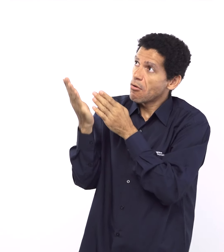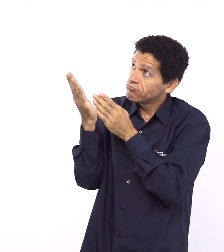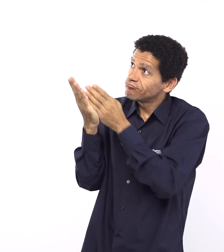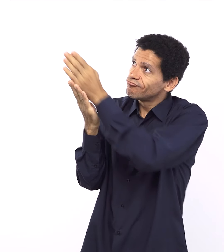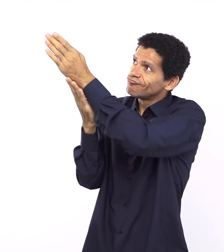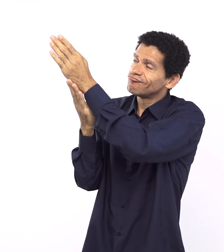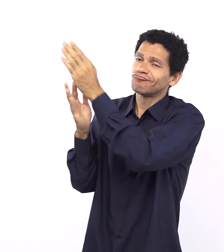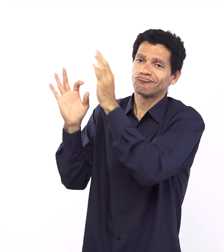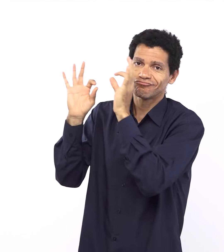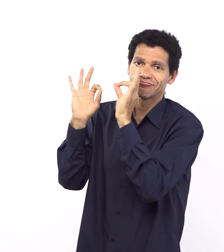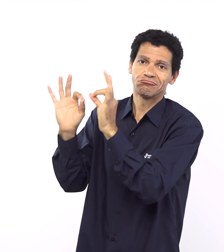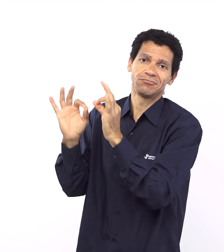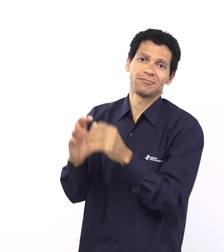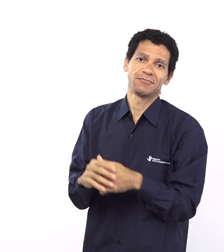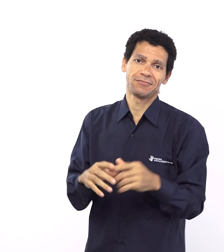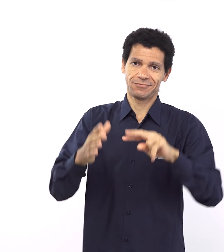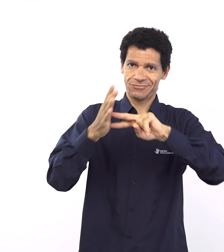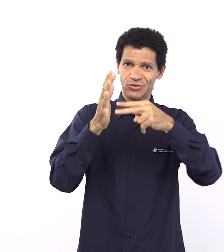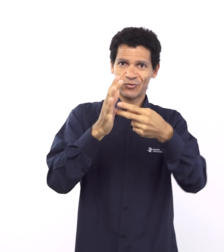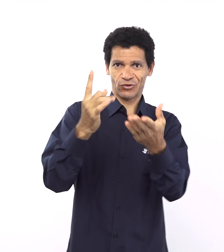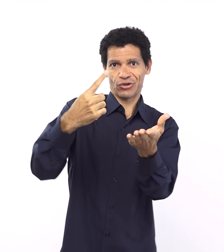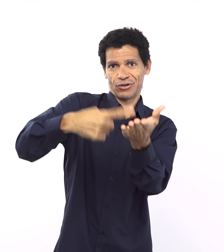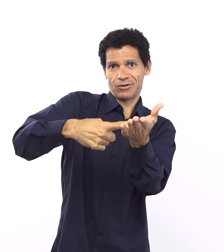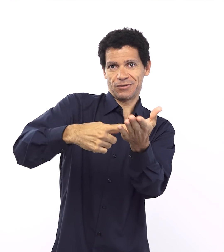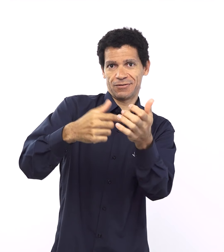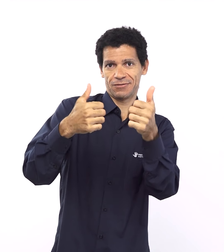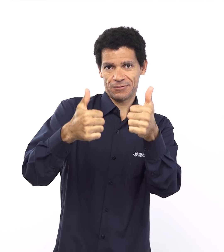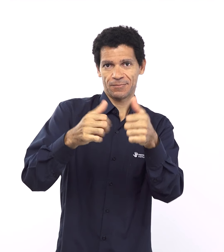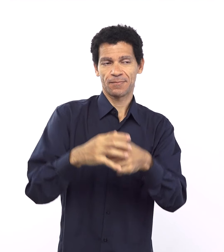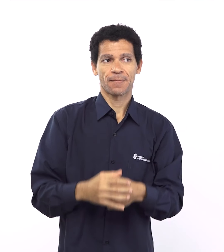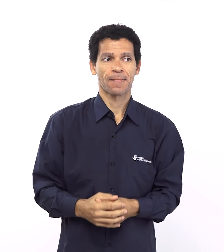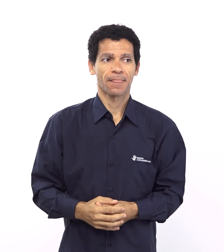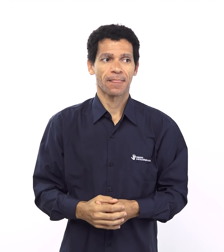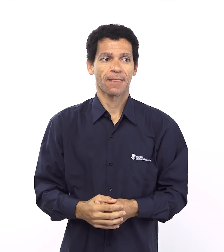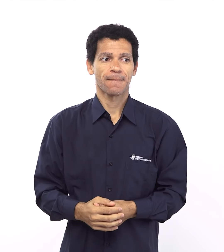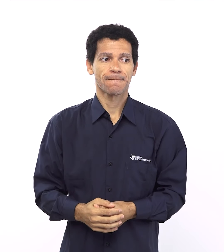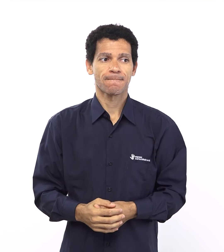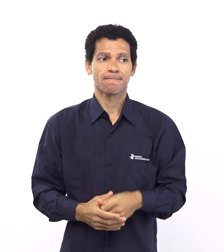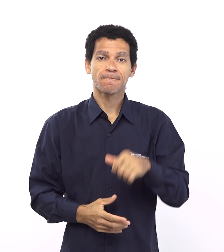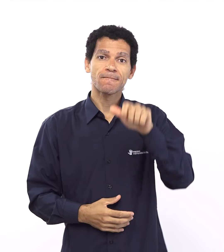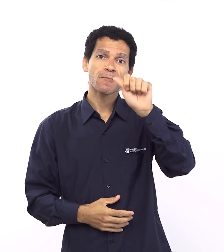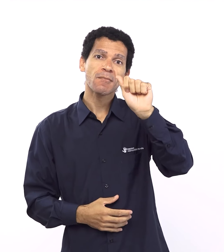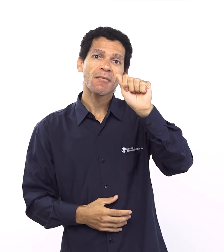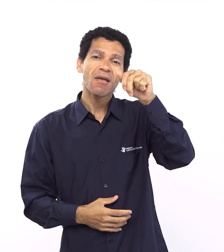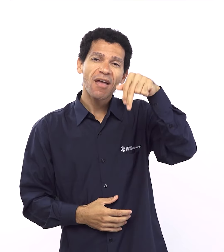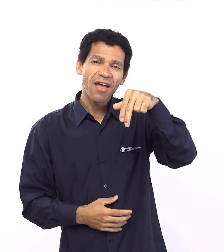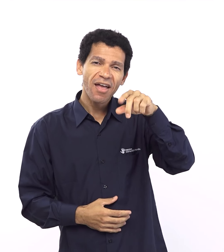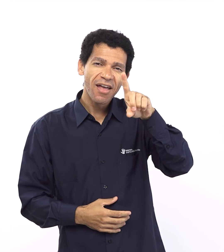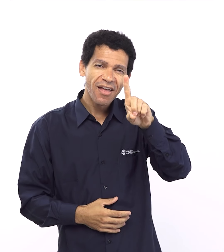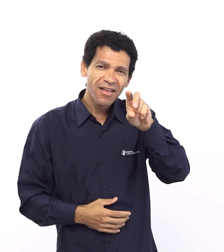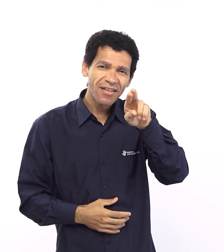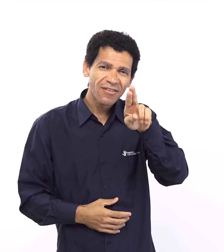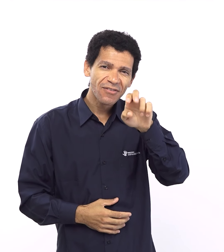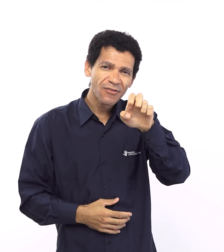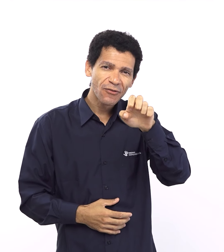é o que veio à minha mente durante o nosso estudo dessa semana central é a revelação do amor de Deus através